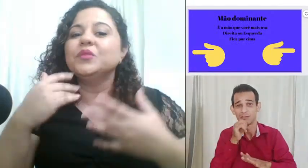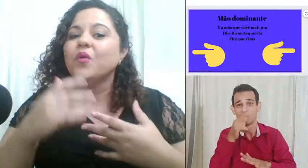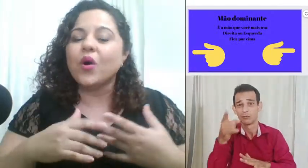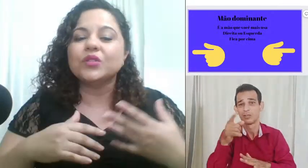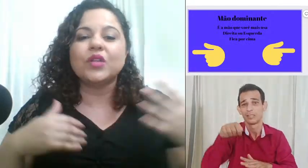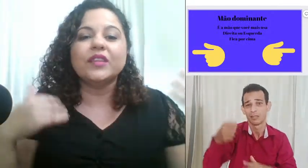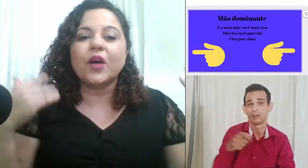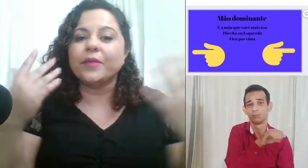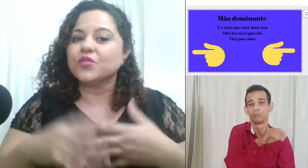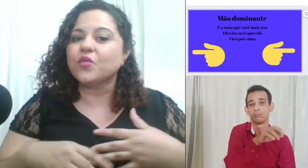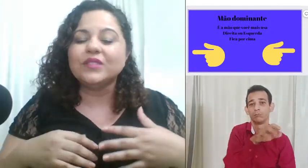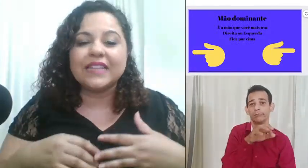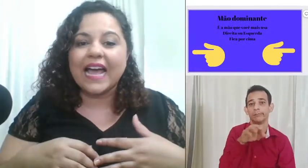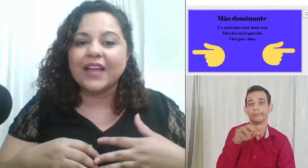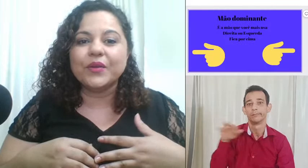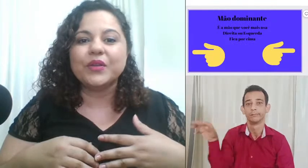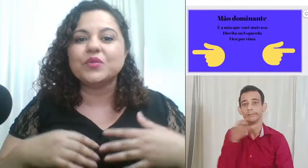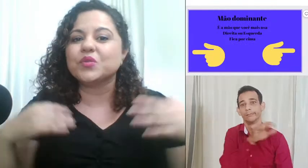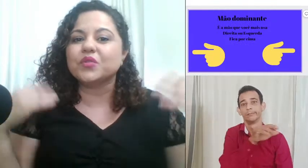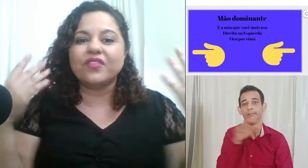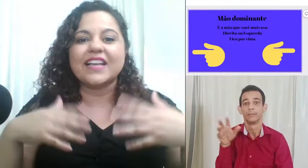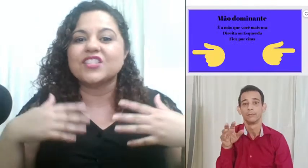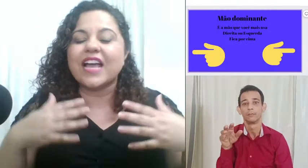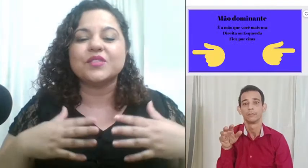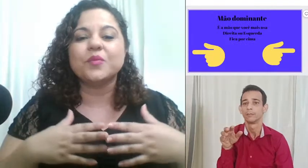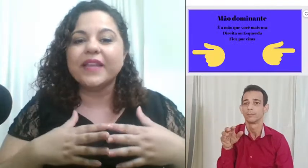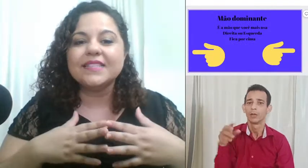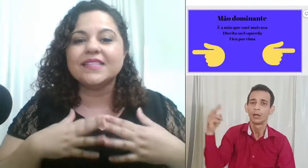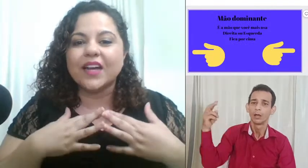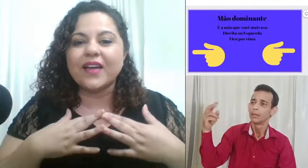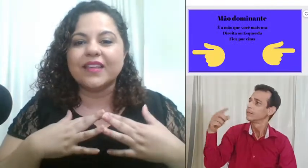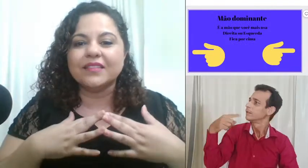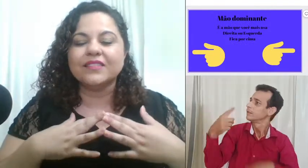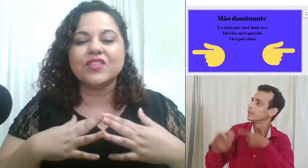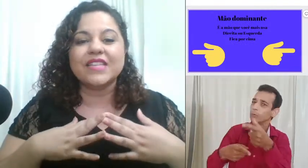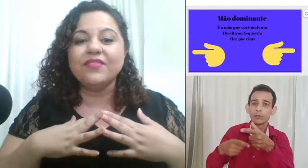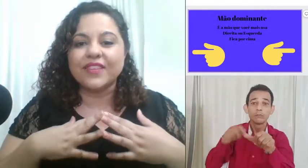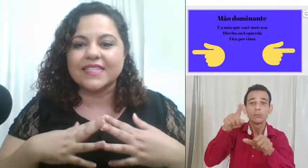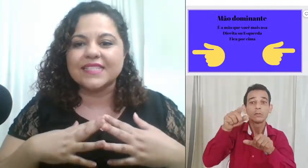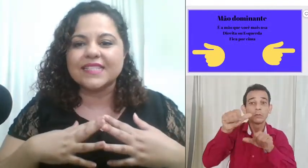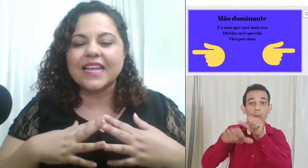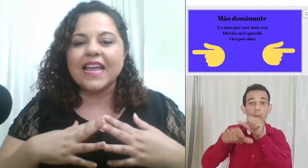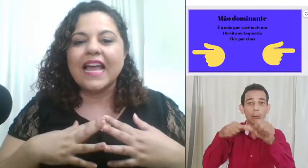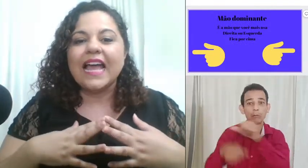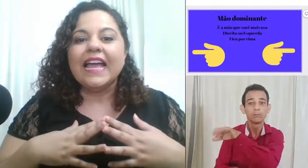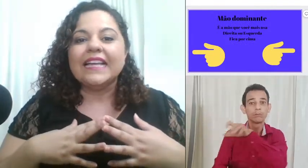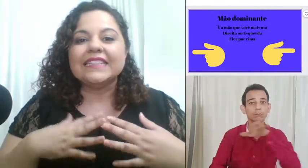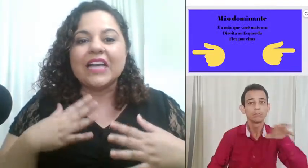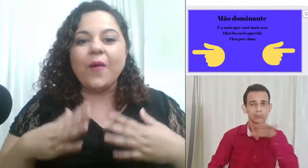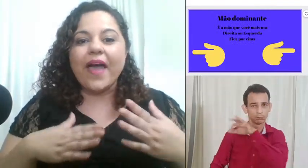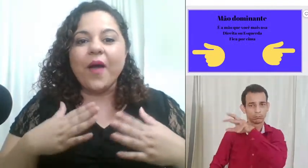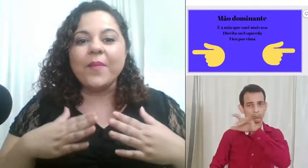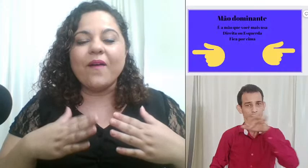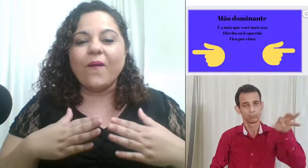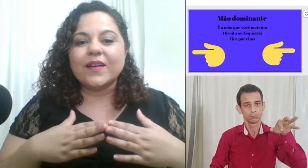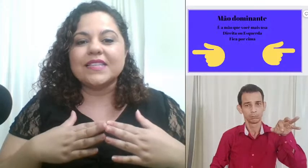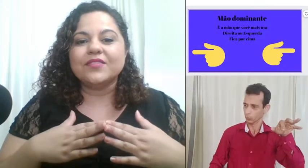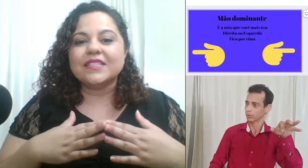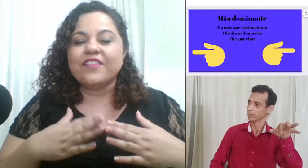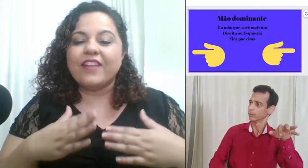do outro totalmente o contrário e o surdo vai achar super estranho aquilo que você fez então é uma coisa que você vai